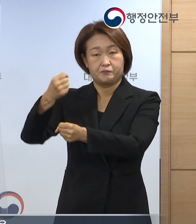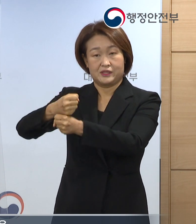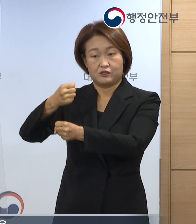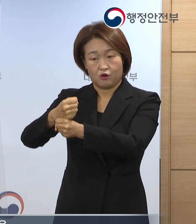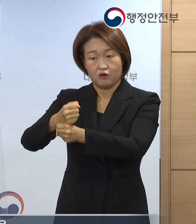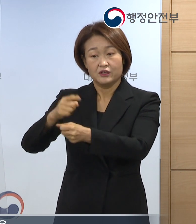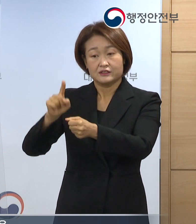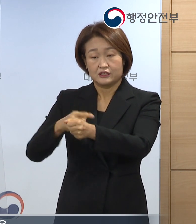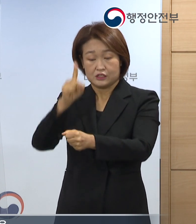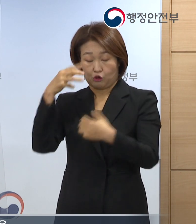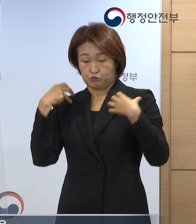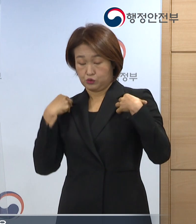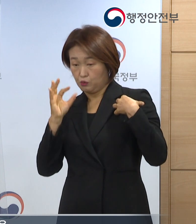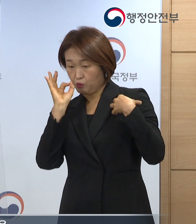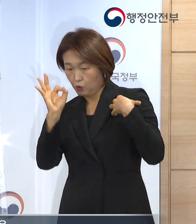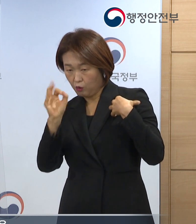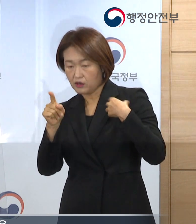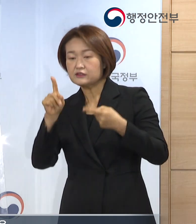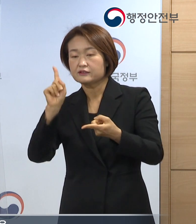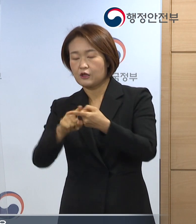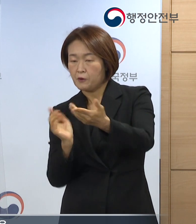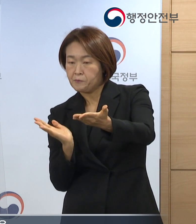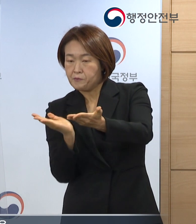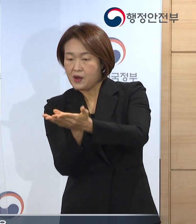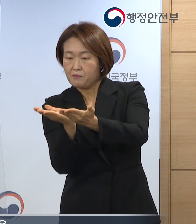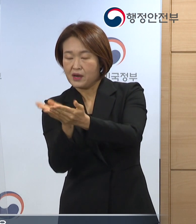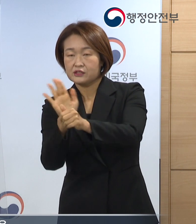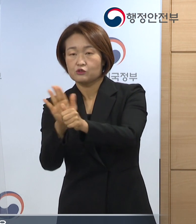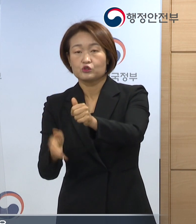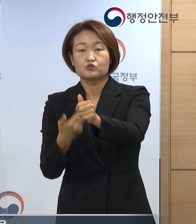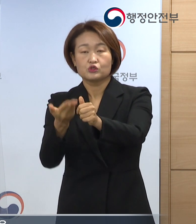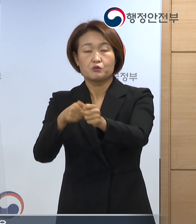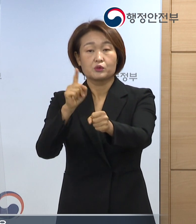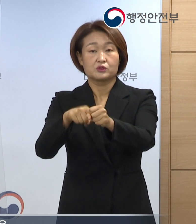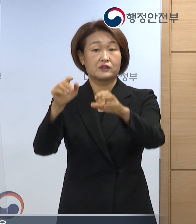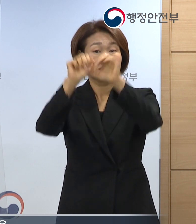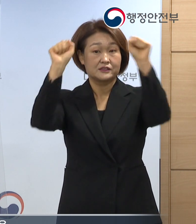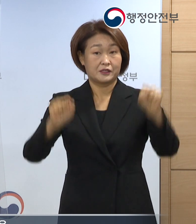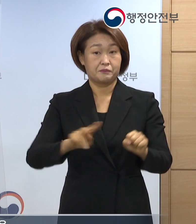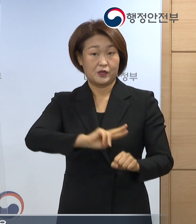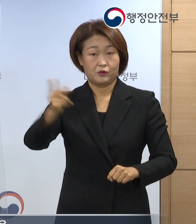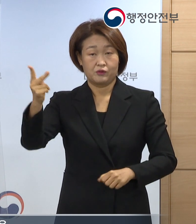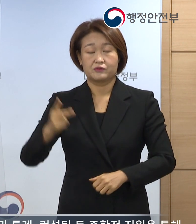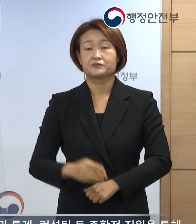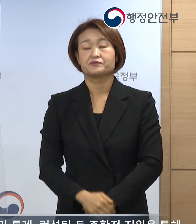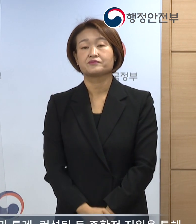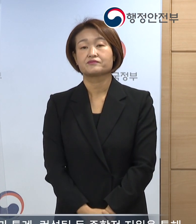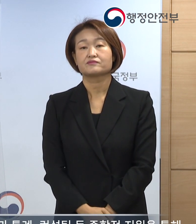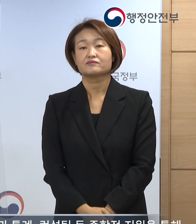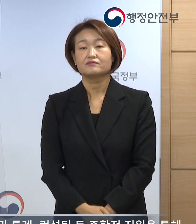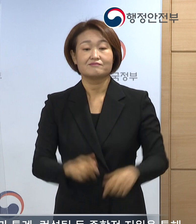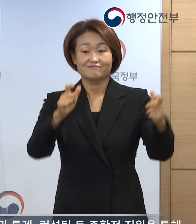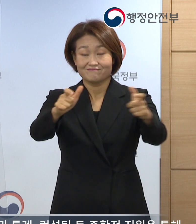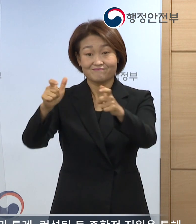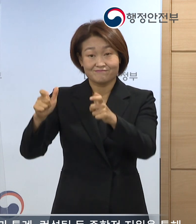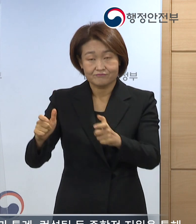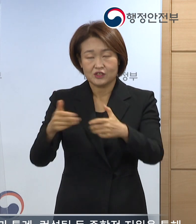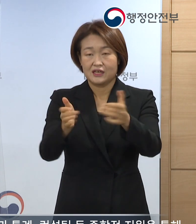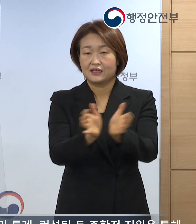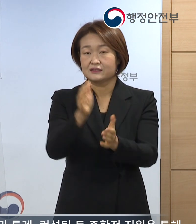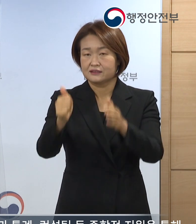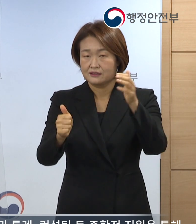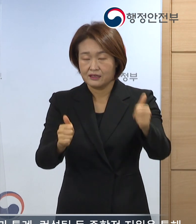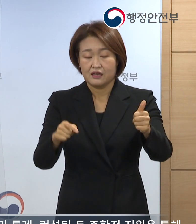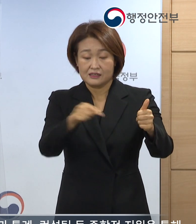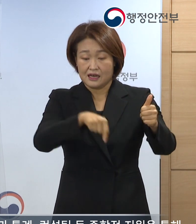정부는 맞춤형으로 지원하는 시스템으로 전환하도록 하겠습니다. 자치단체가 인구